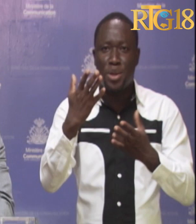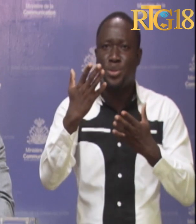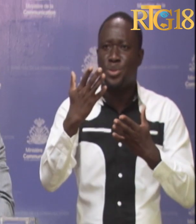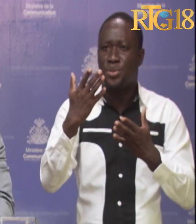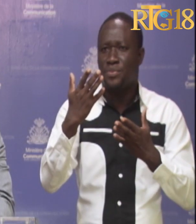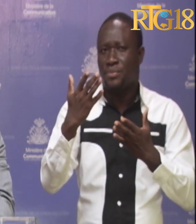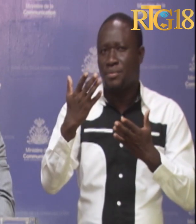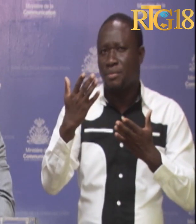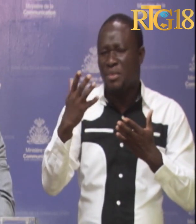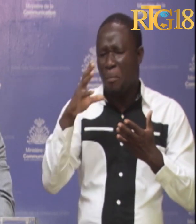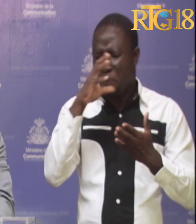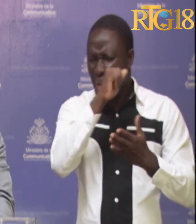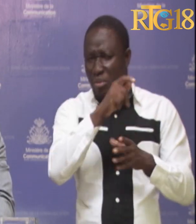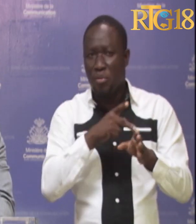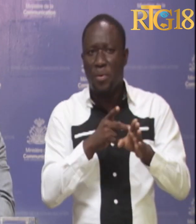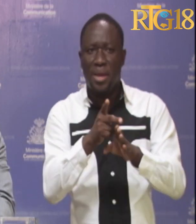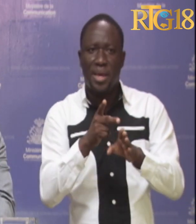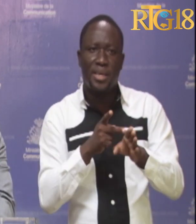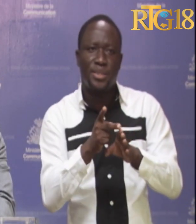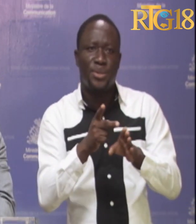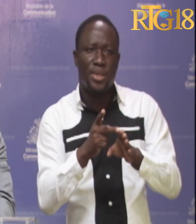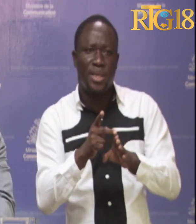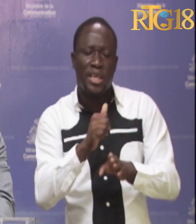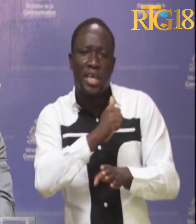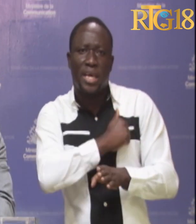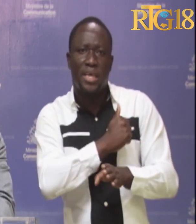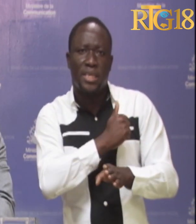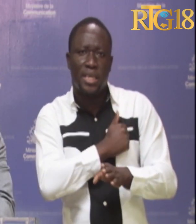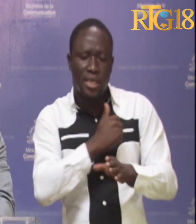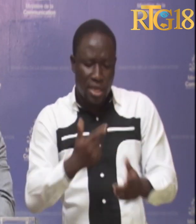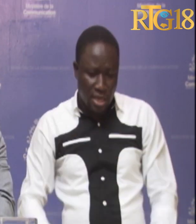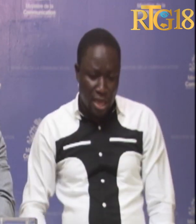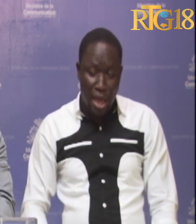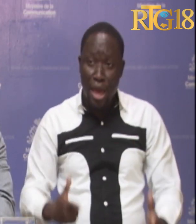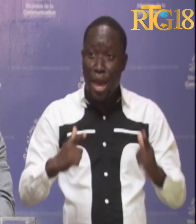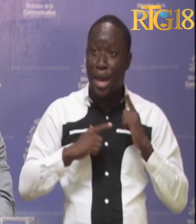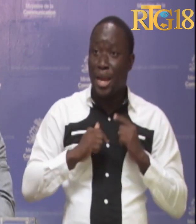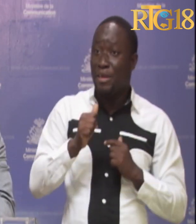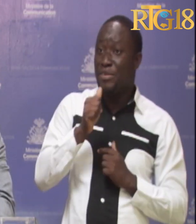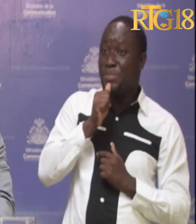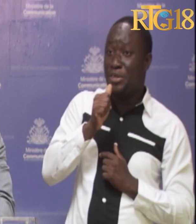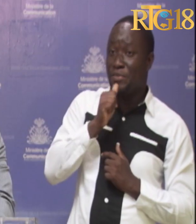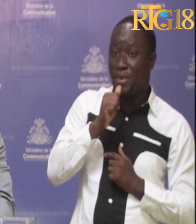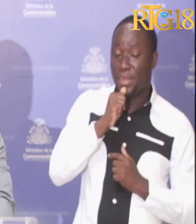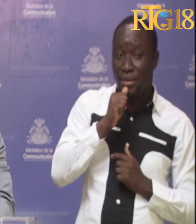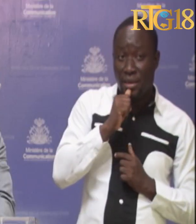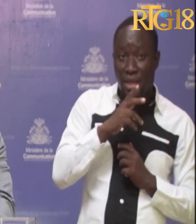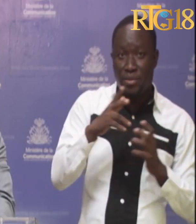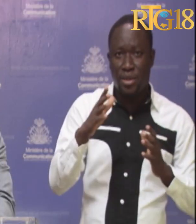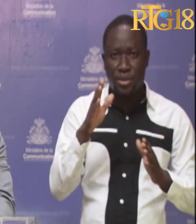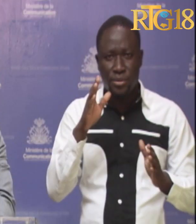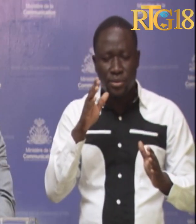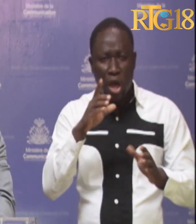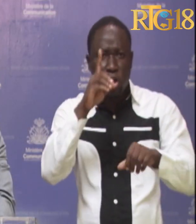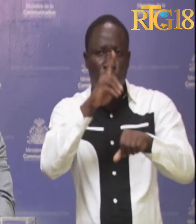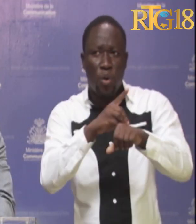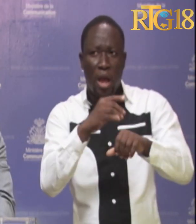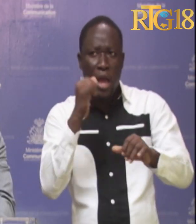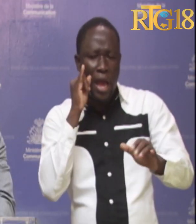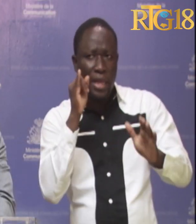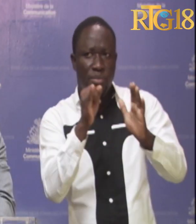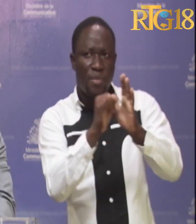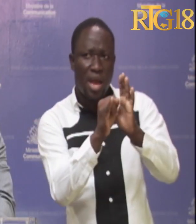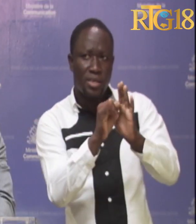informationnel, les atteintes caractérisées à la vie privée, la violation du droit à l'image, la